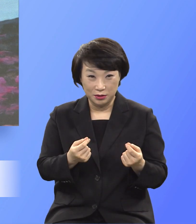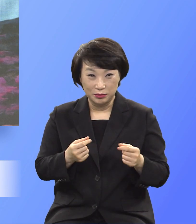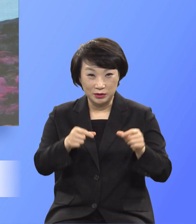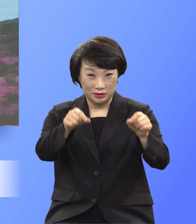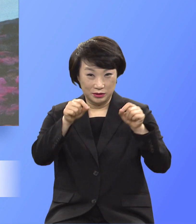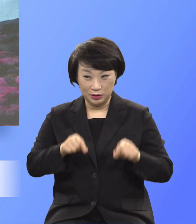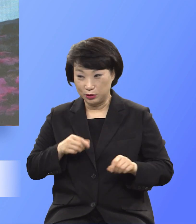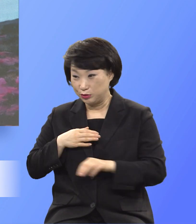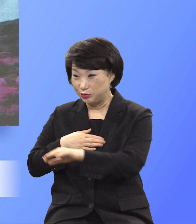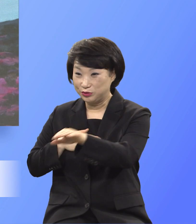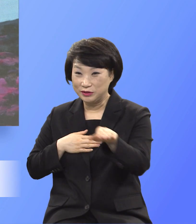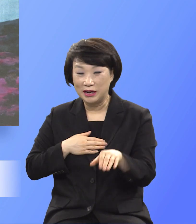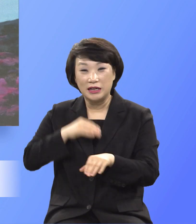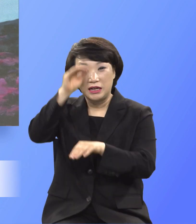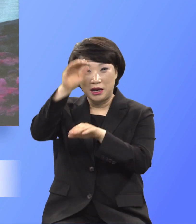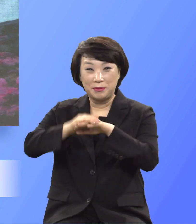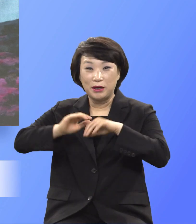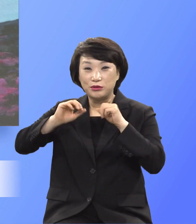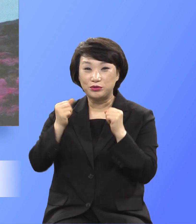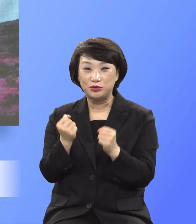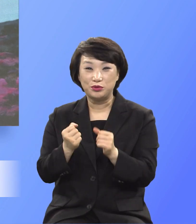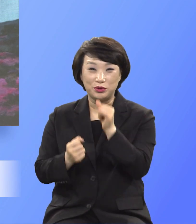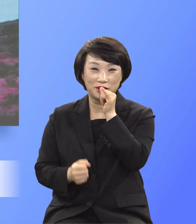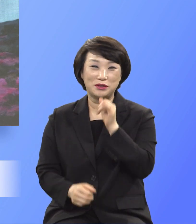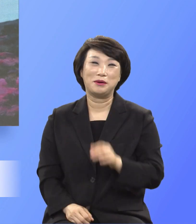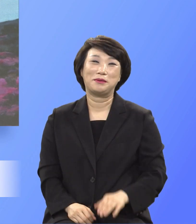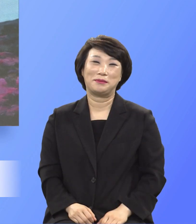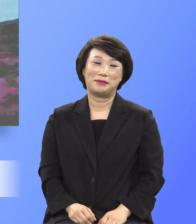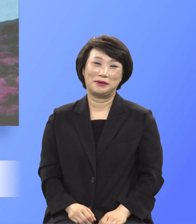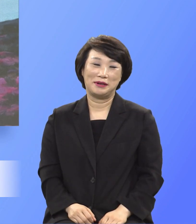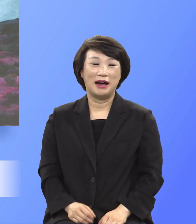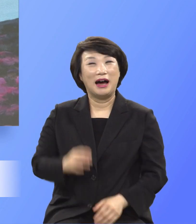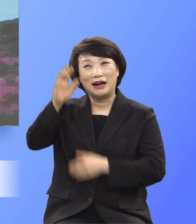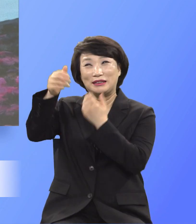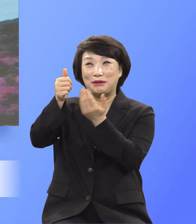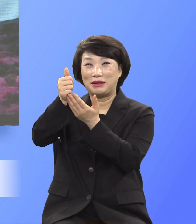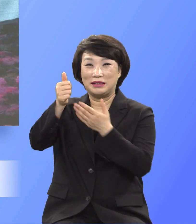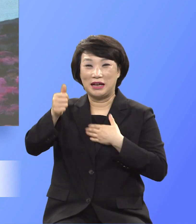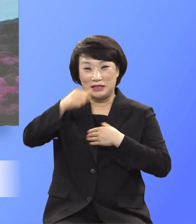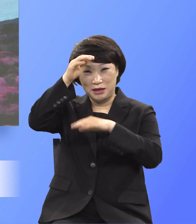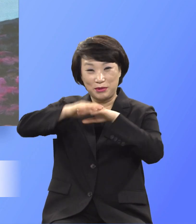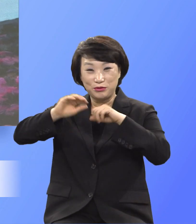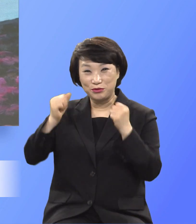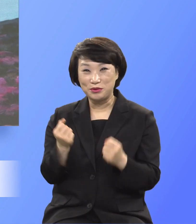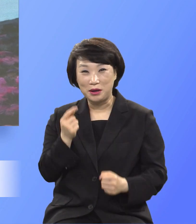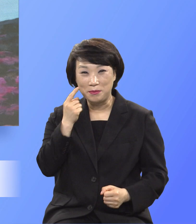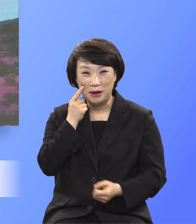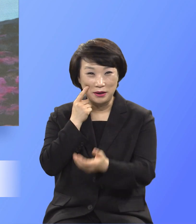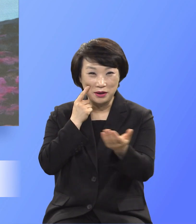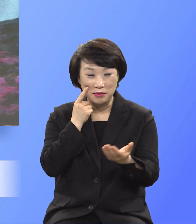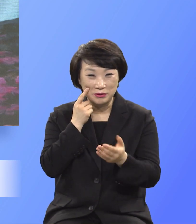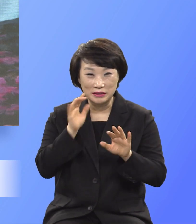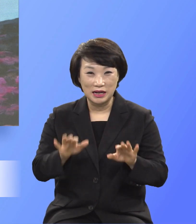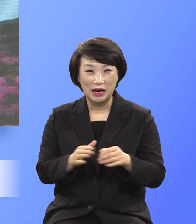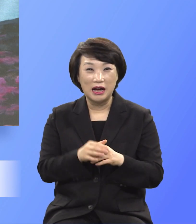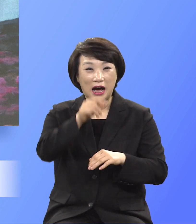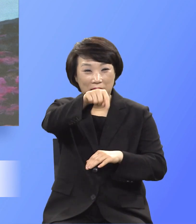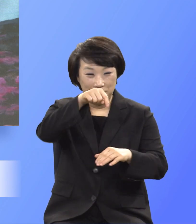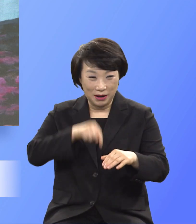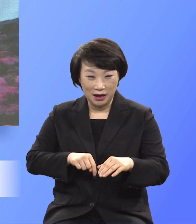예배에 순종이 있다면 하나님 앞에 순종이 있다면 밖에서나 안에서나 그 자체가